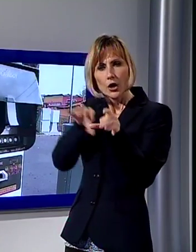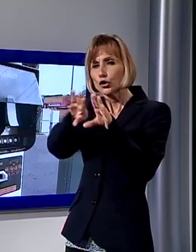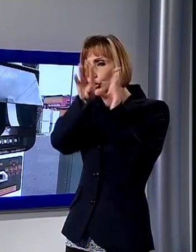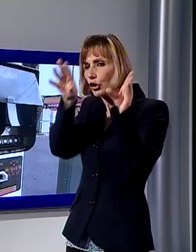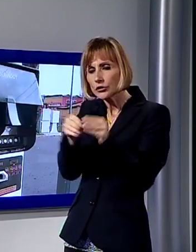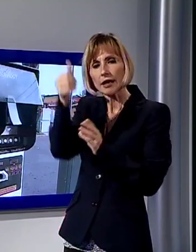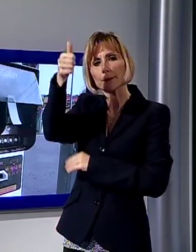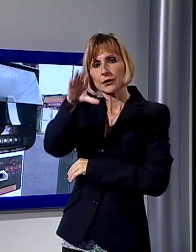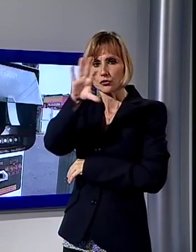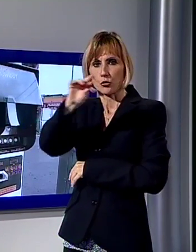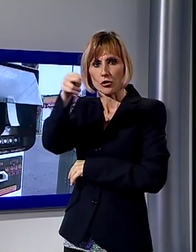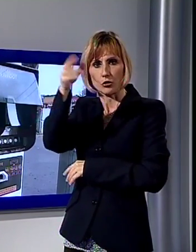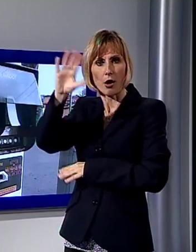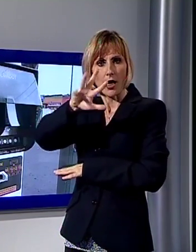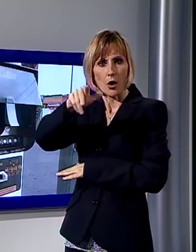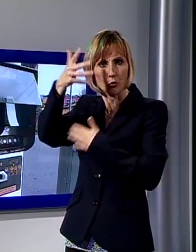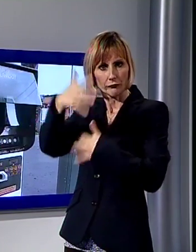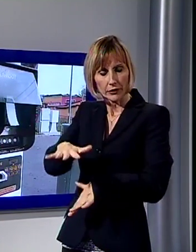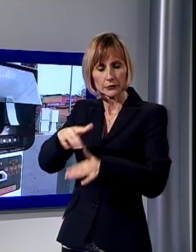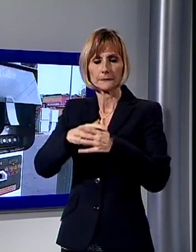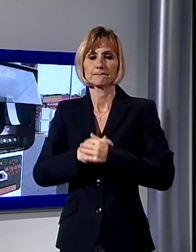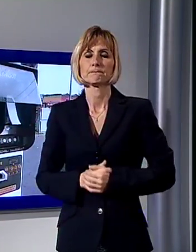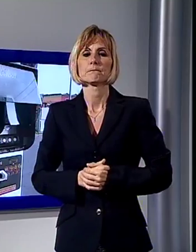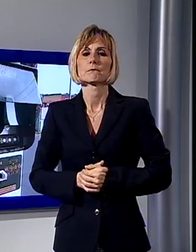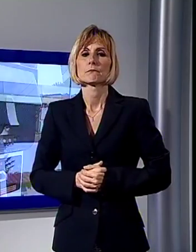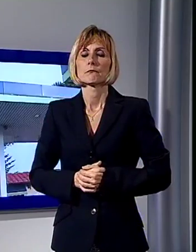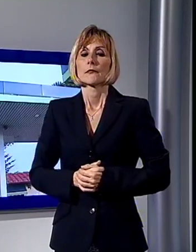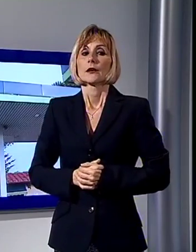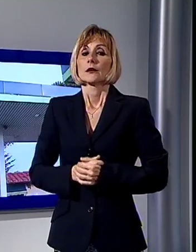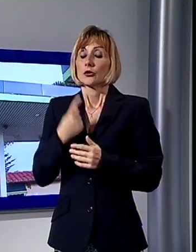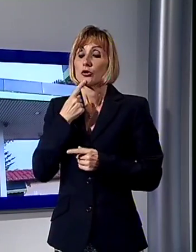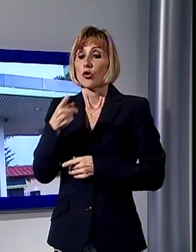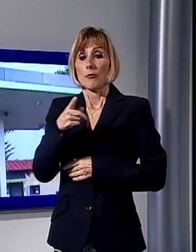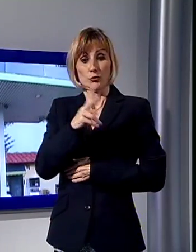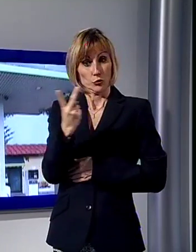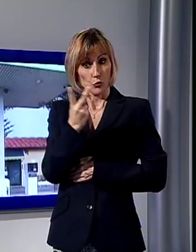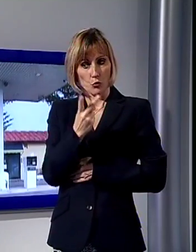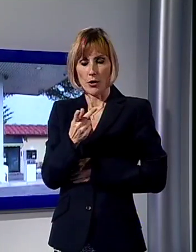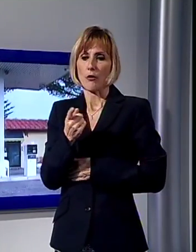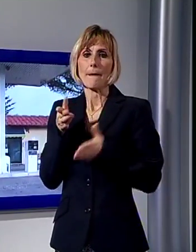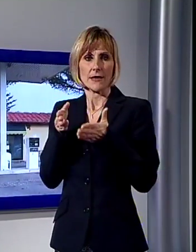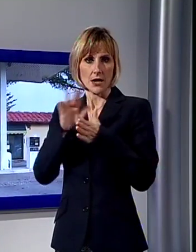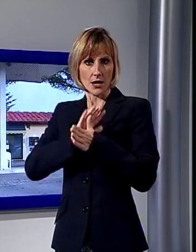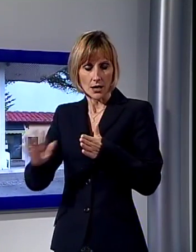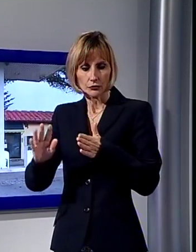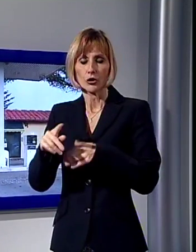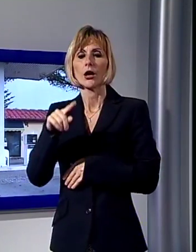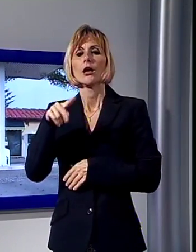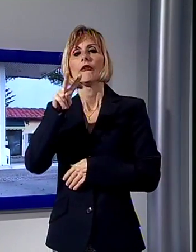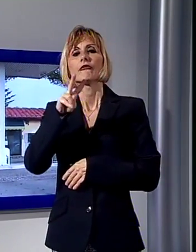in tutto 1.500 euro. I rapinatori con lui si erano fermati alle minacce. 24 ore dopo non sarebbe andata allo stesso modo